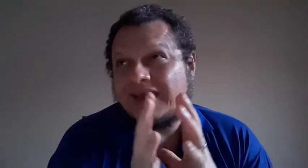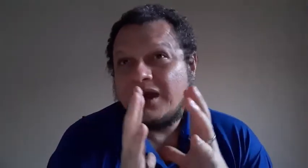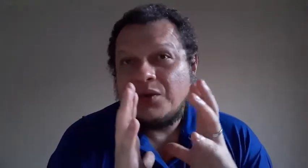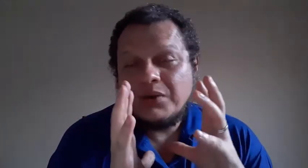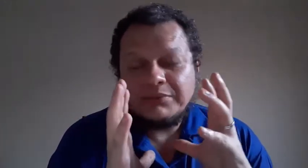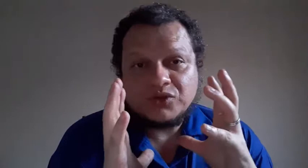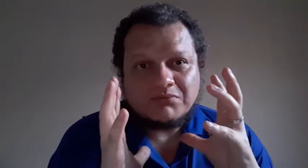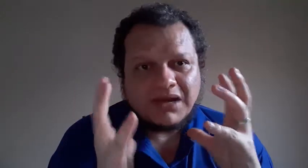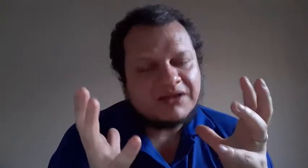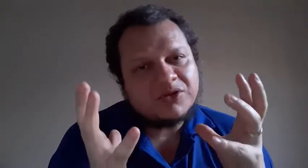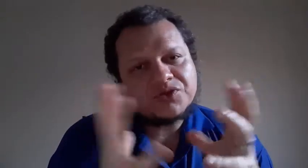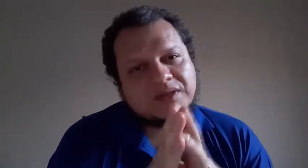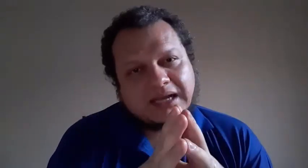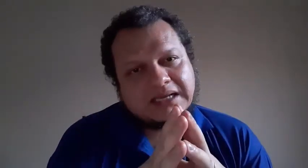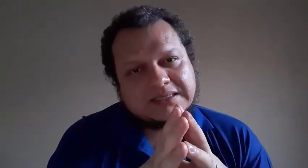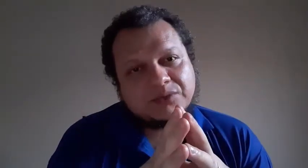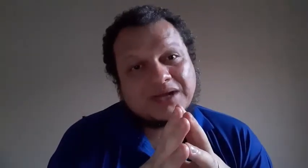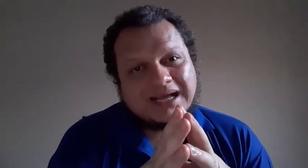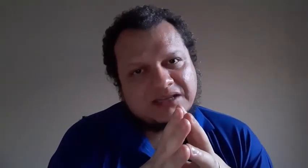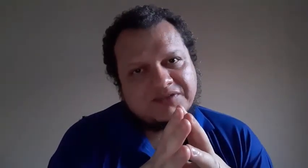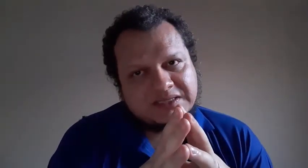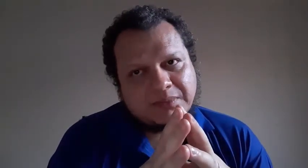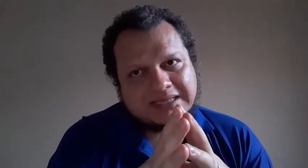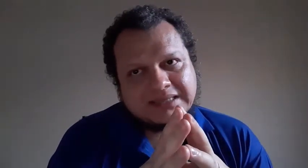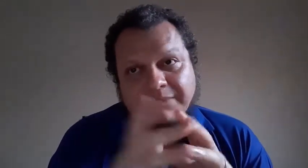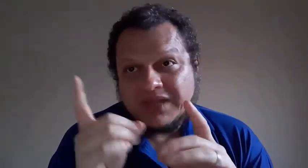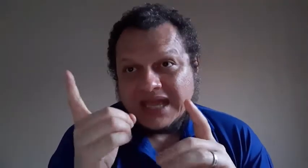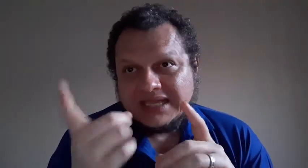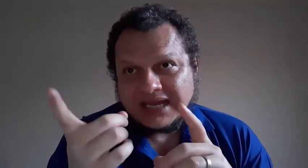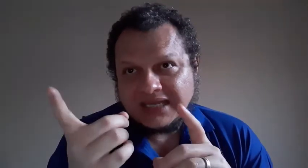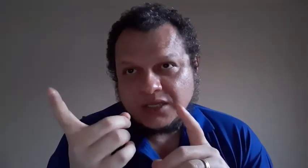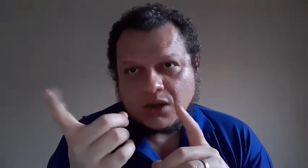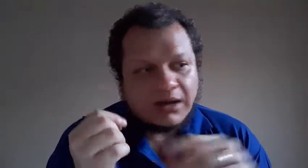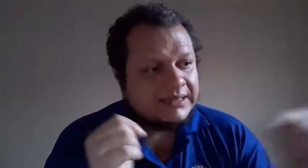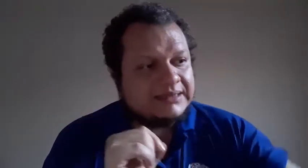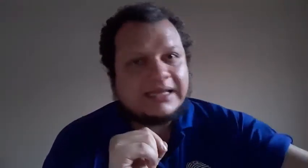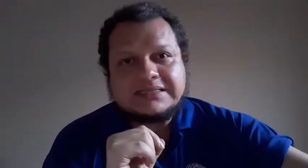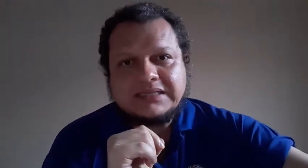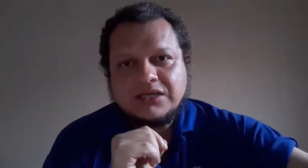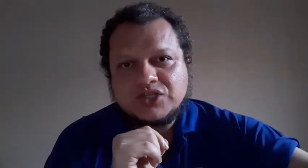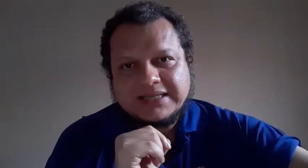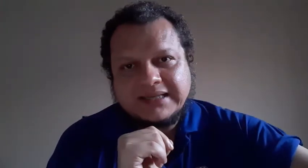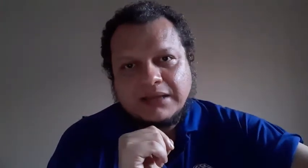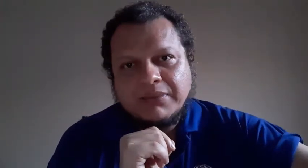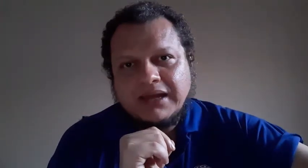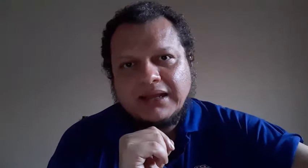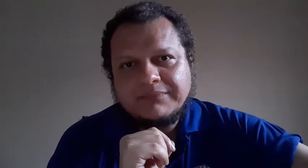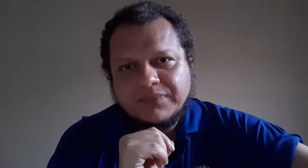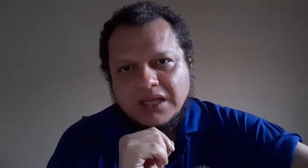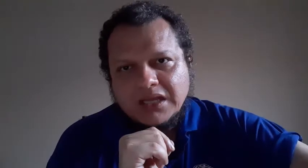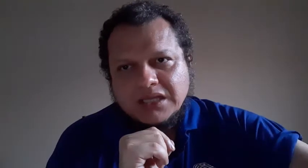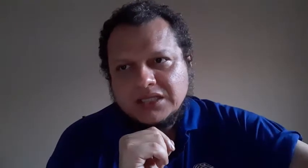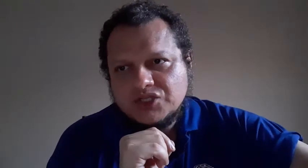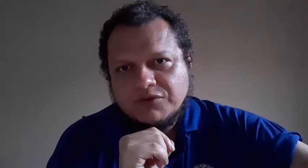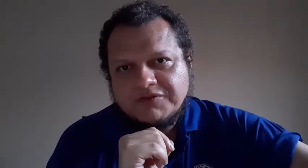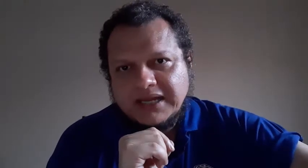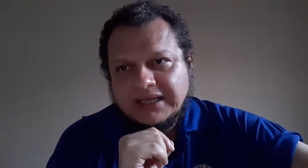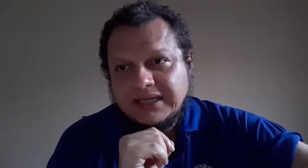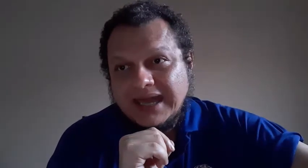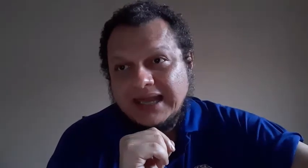um âmbito maravilhoso, que está crescendo cada vez mais, tá? E aqui, ó, interessante que essa tabela... Deixa eu ver aqui. Ela